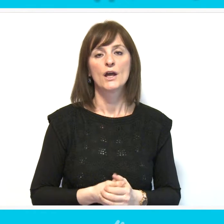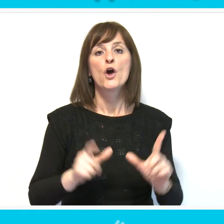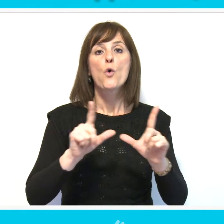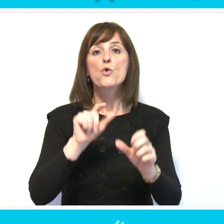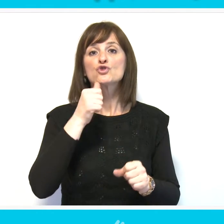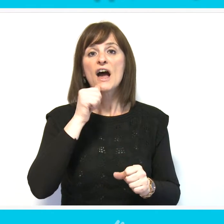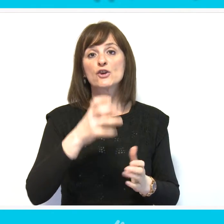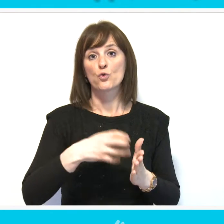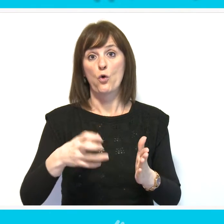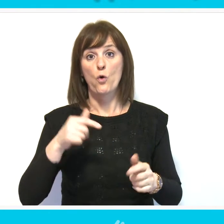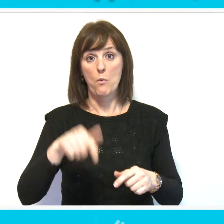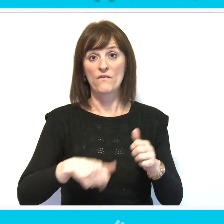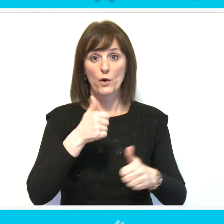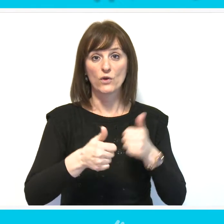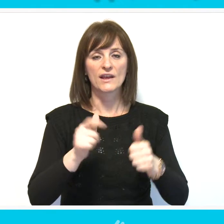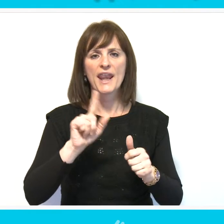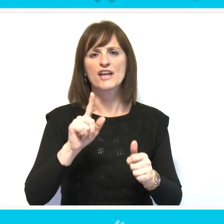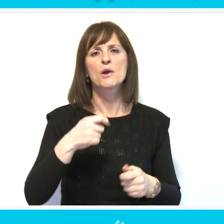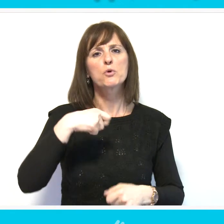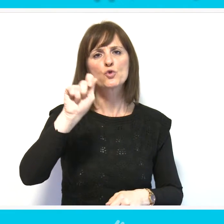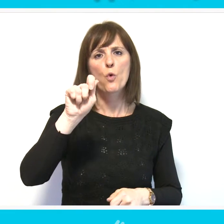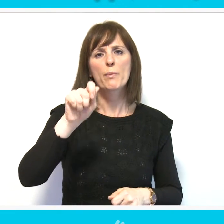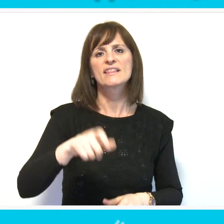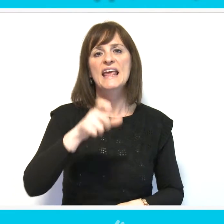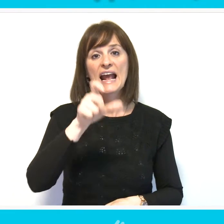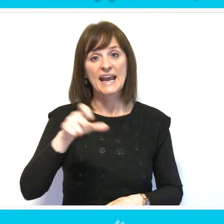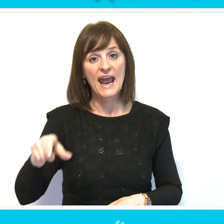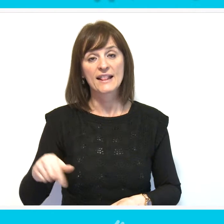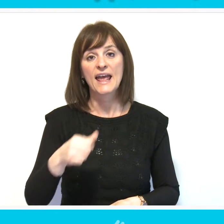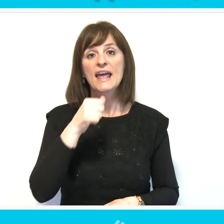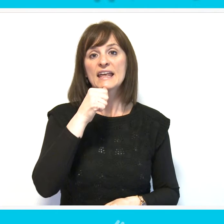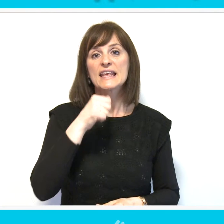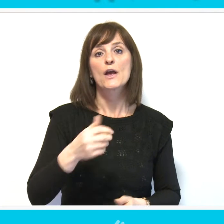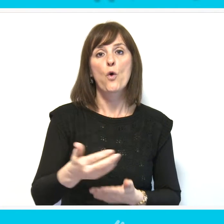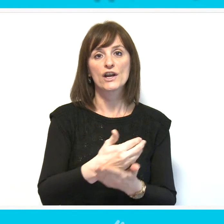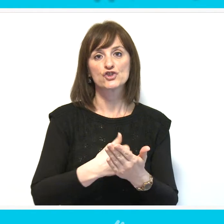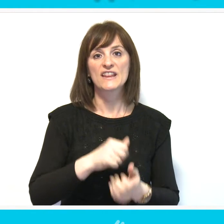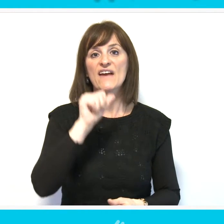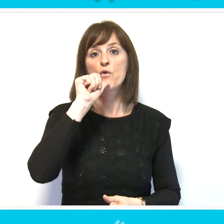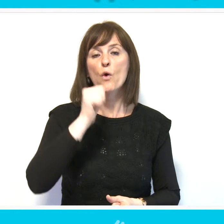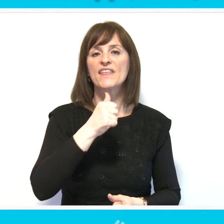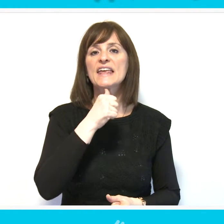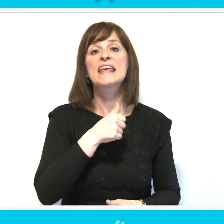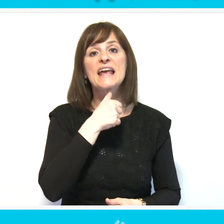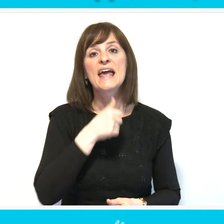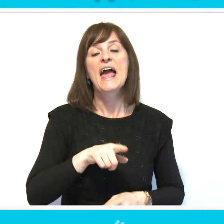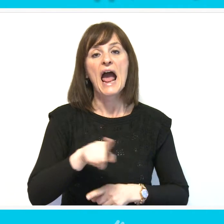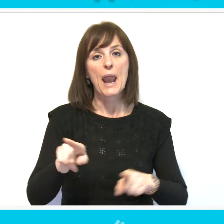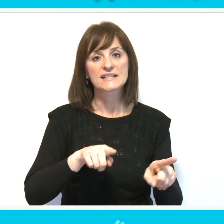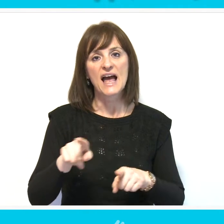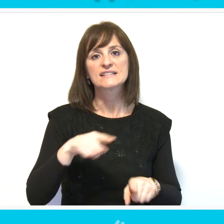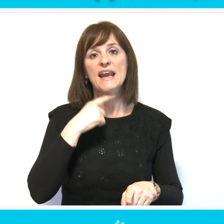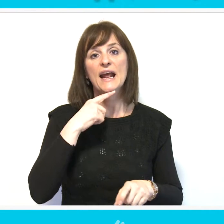U Čačku tokom ove godine neće poskupiti usluge grejanja i korišćenje vode i kanalizacije,